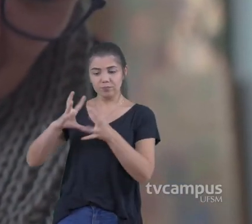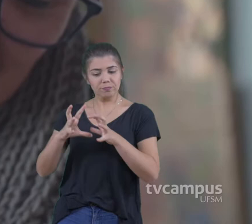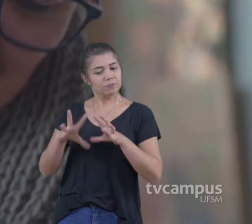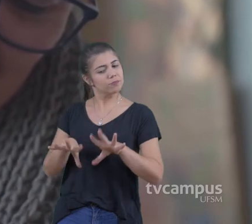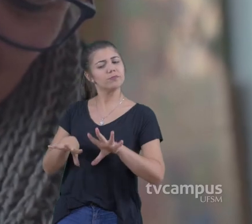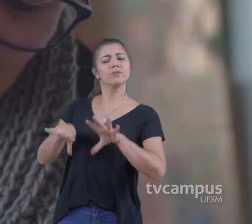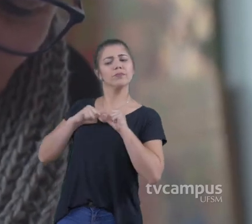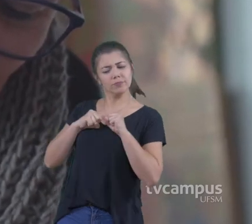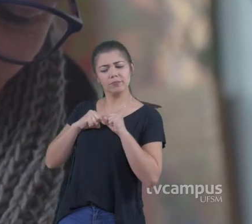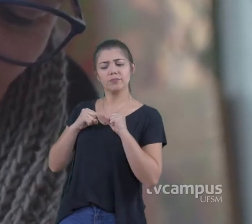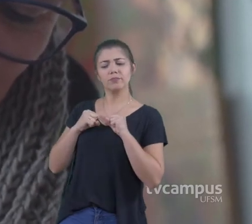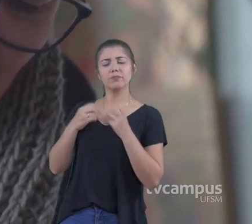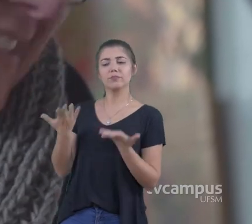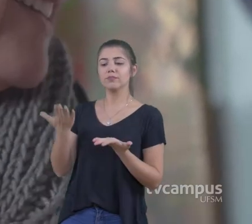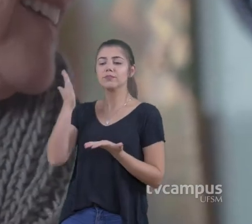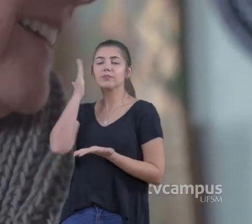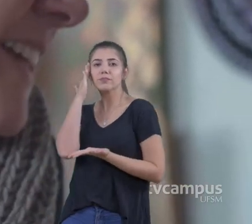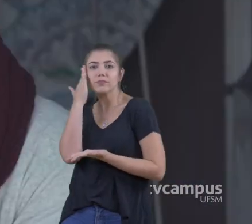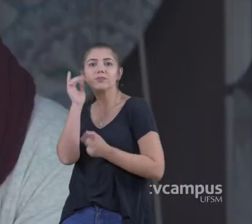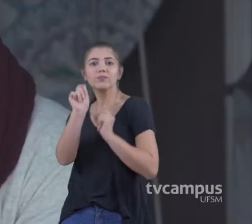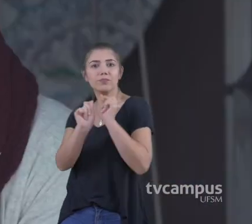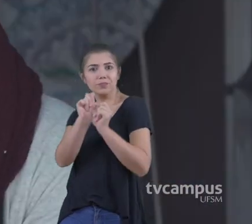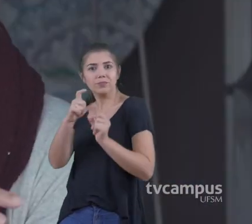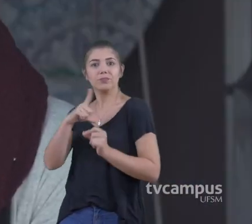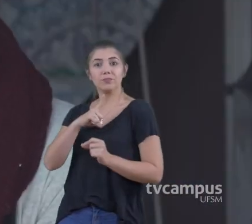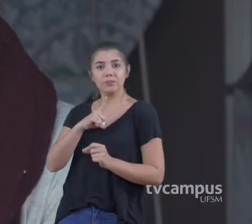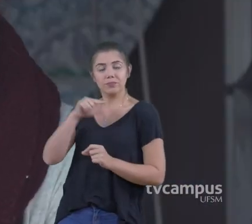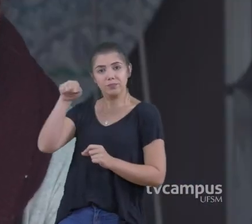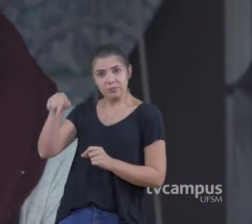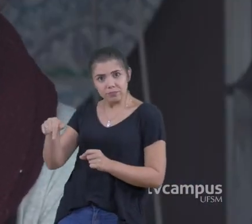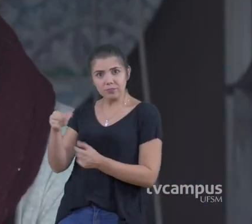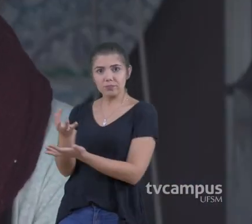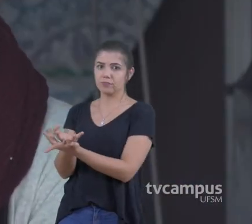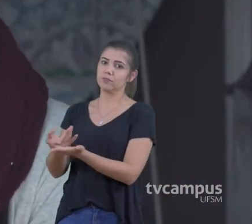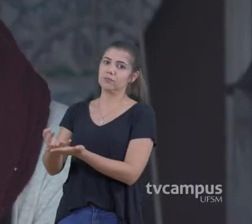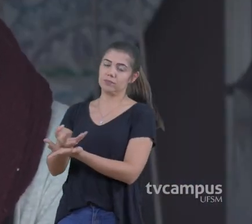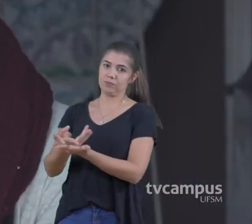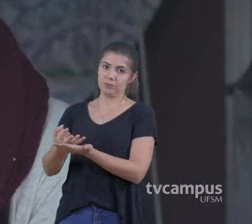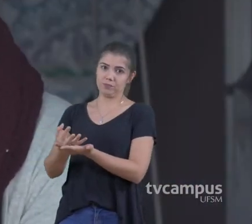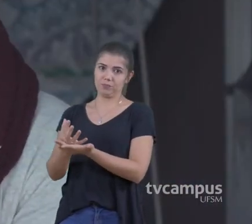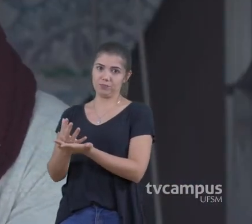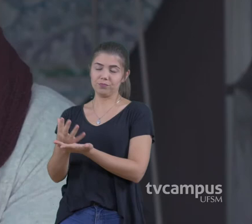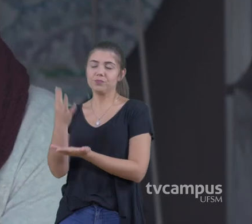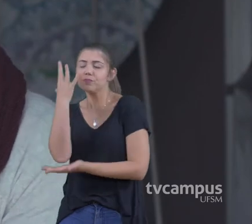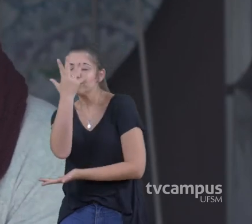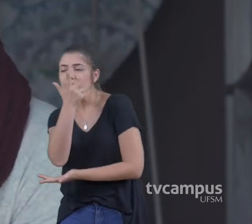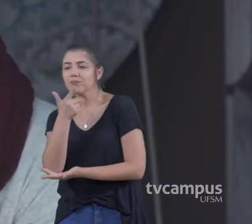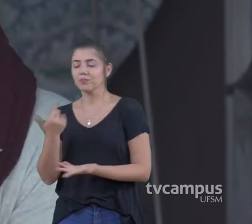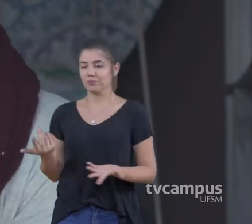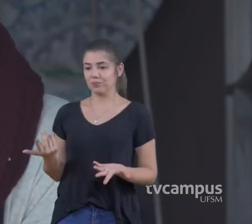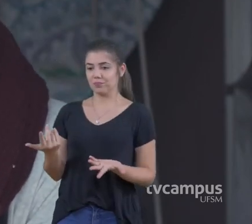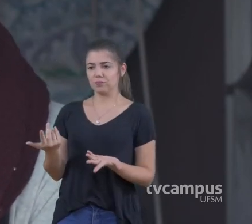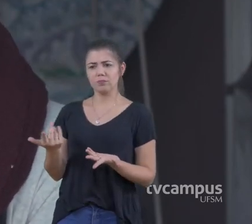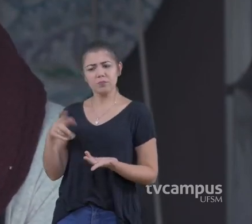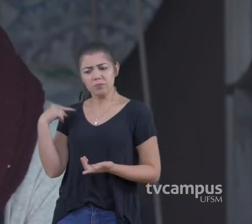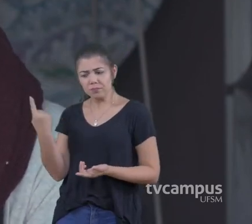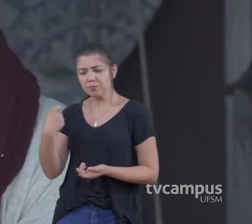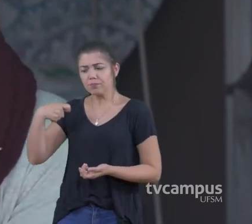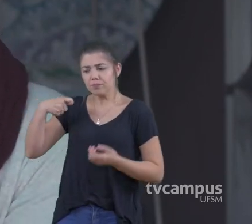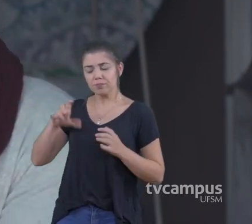município De geodiversidade De biodiversidade Para eles conhecerem Esses lugares Essas paisagens E se apropriar disso Se empoderar disso E achar que